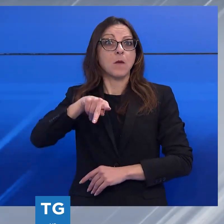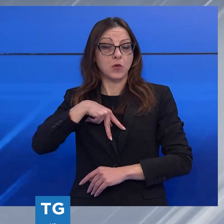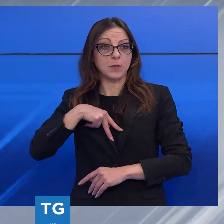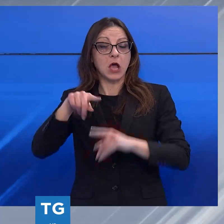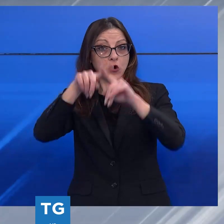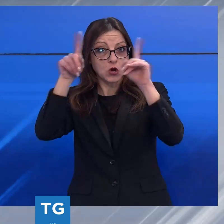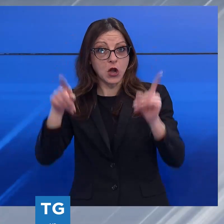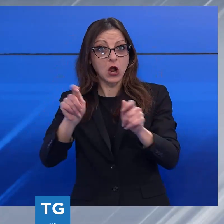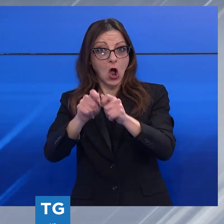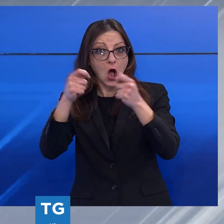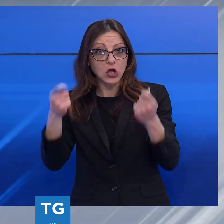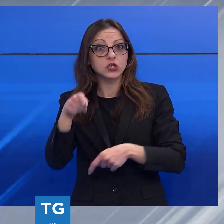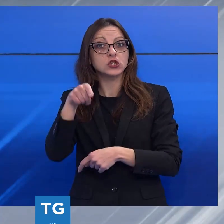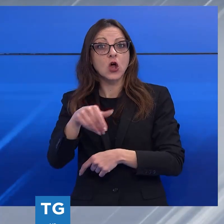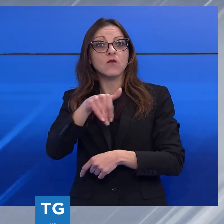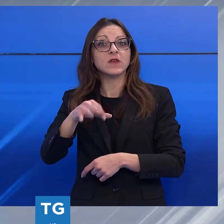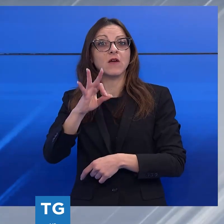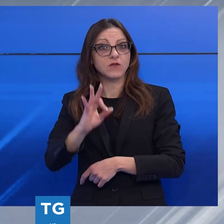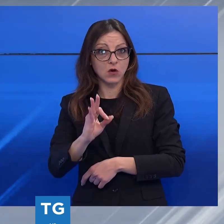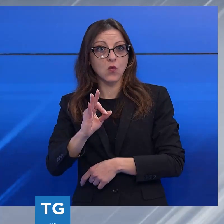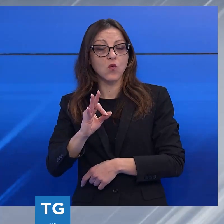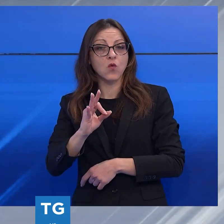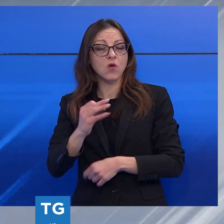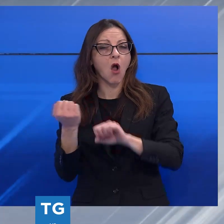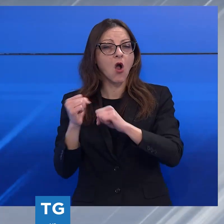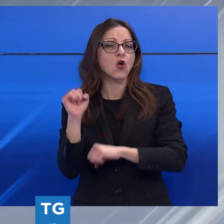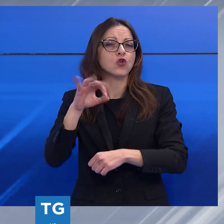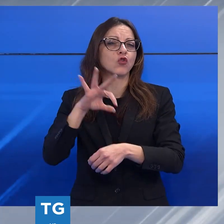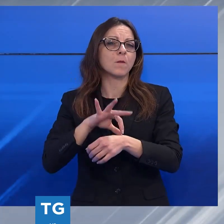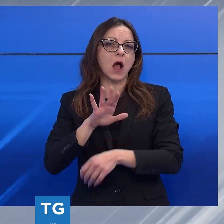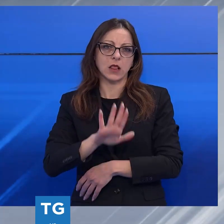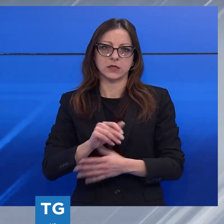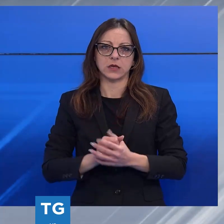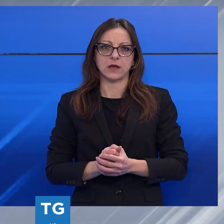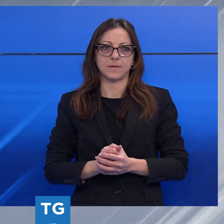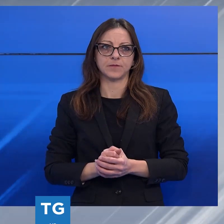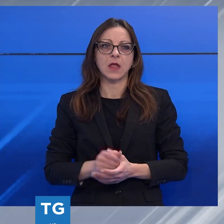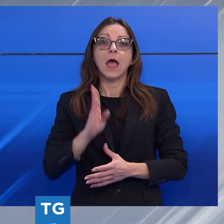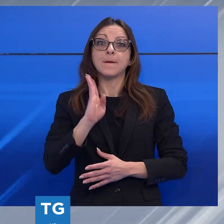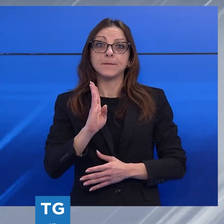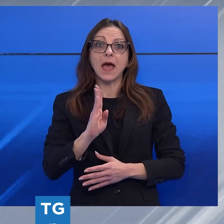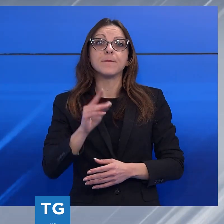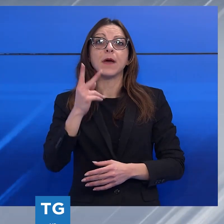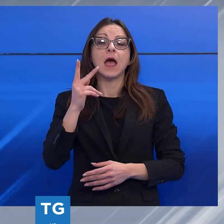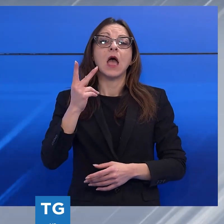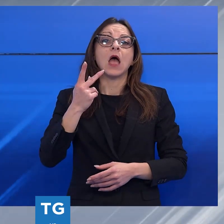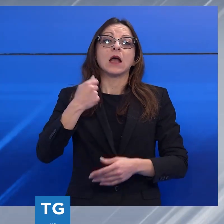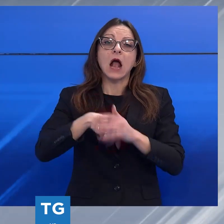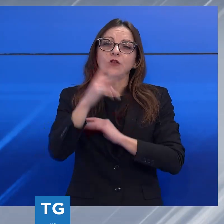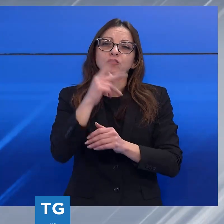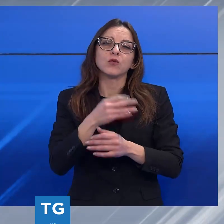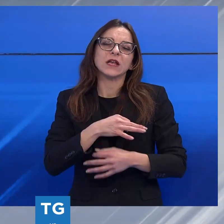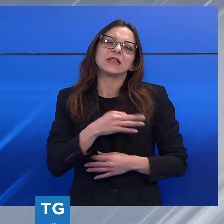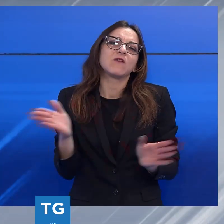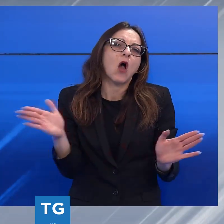combatteva contro una malattia che se l'è portato via. Beppe aveva seguito la sua amata Lucchese sui campi di tutta Italia con la pioggia e con il sole ma